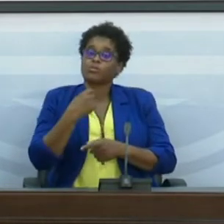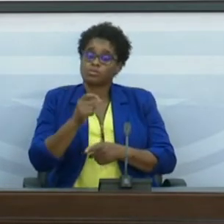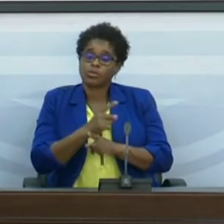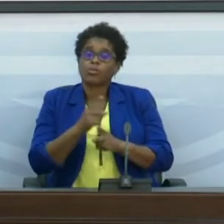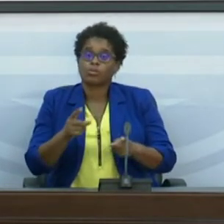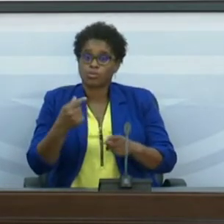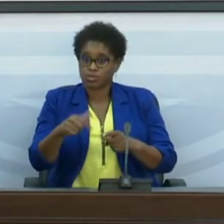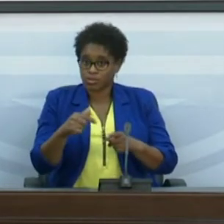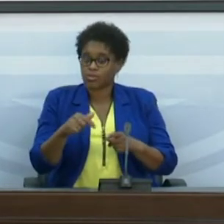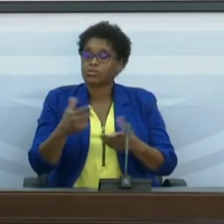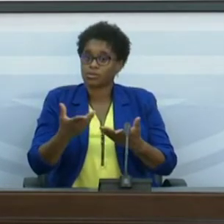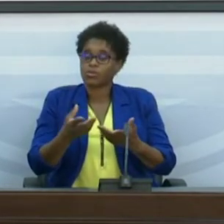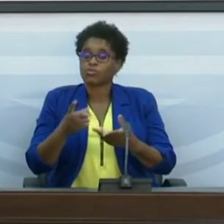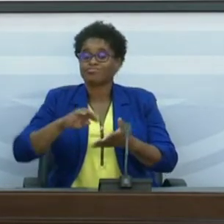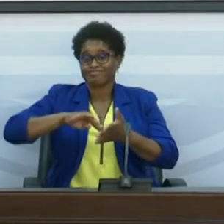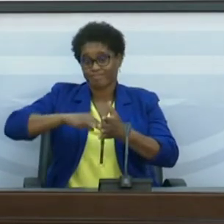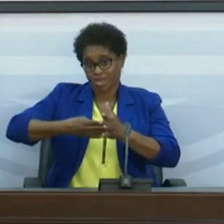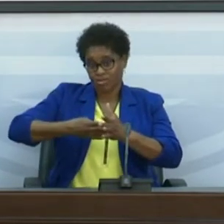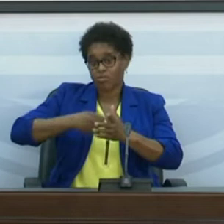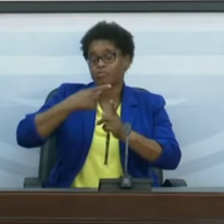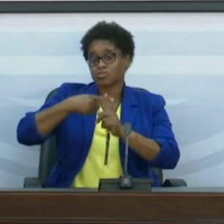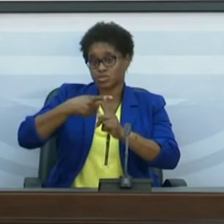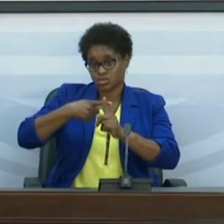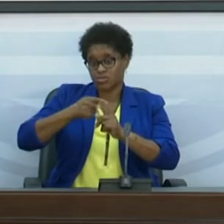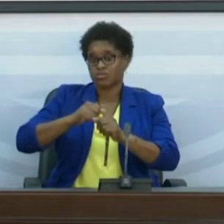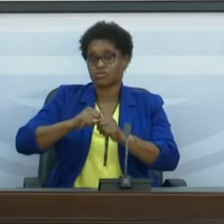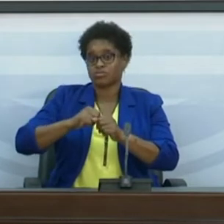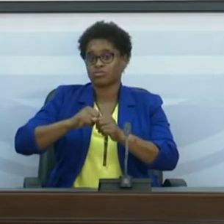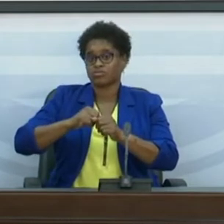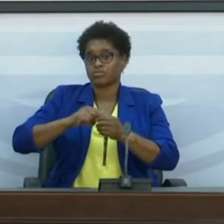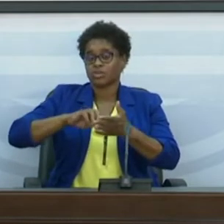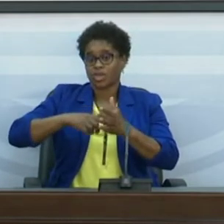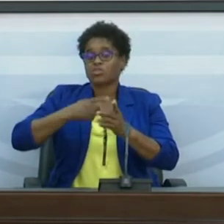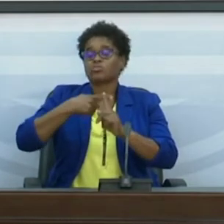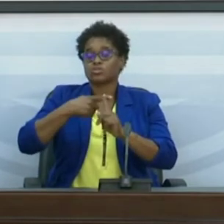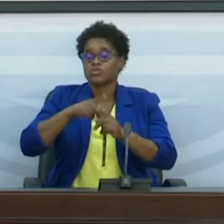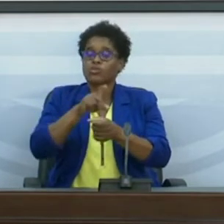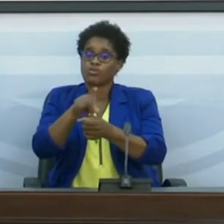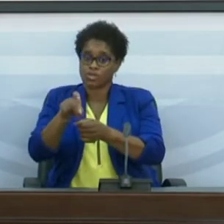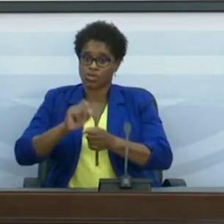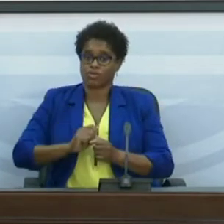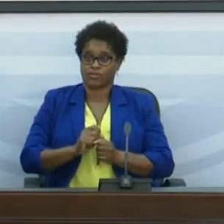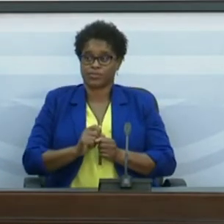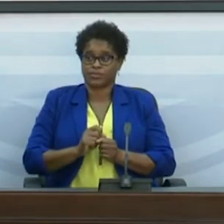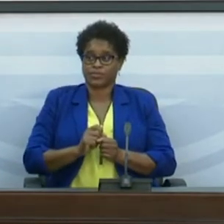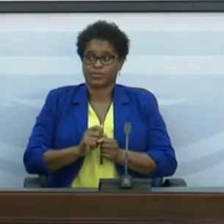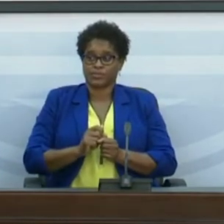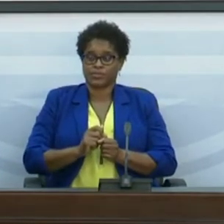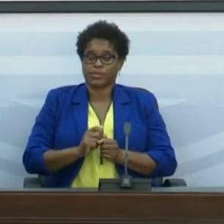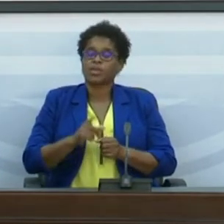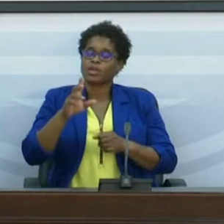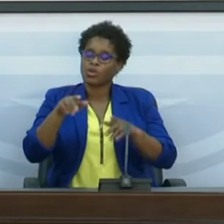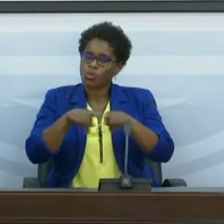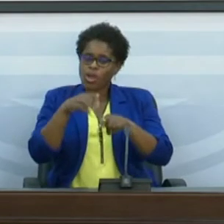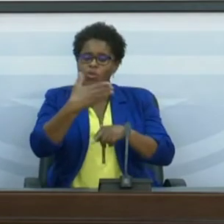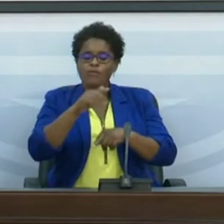apresentado um resultado positivo aos testes de Covid-19 e representam